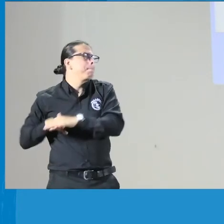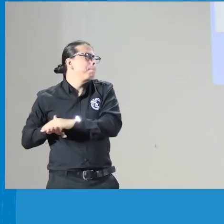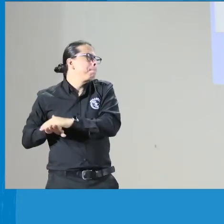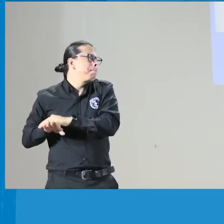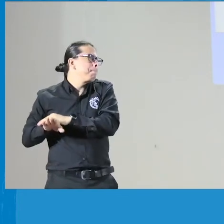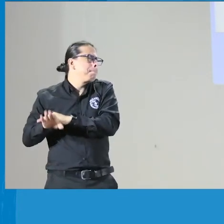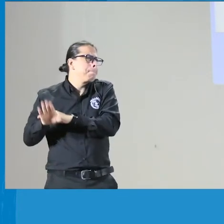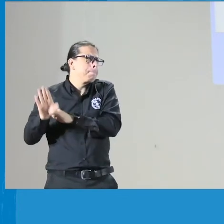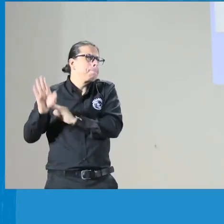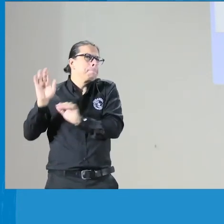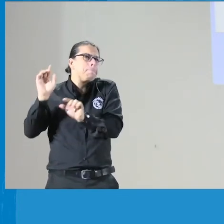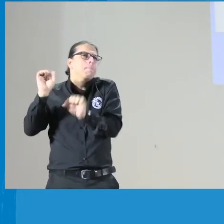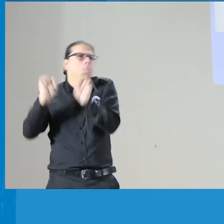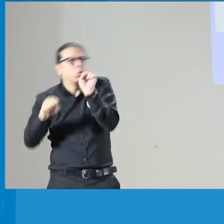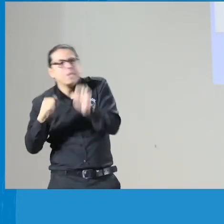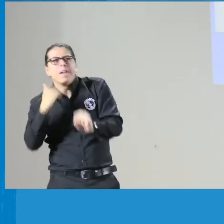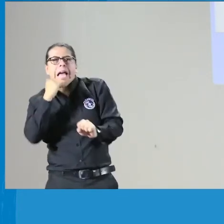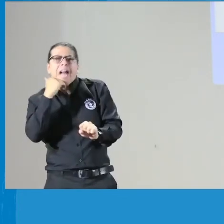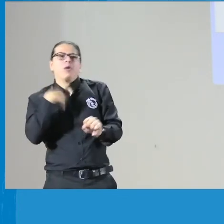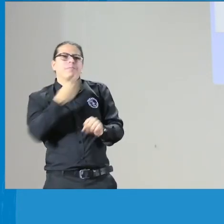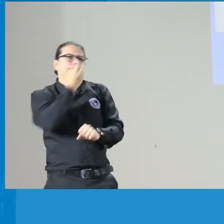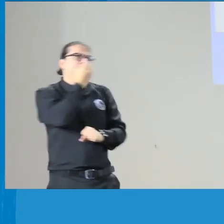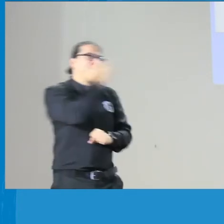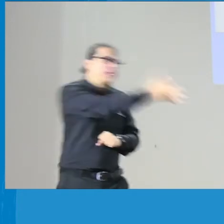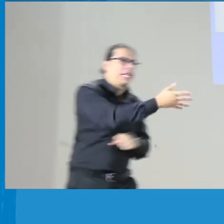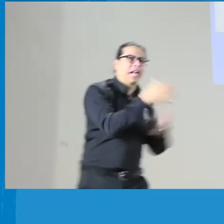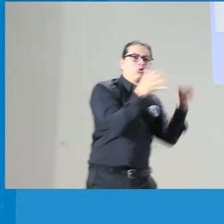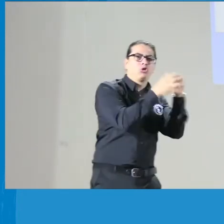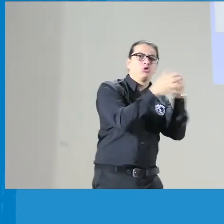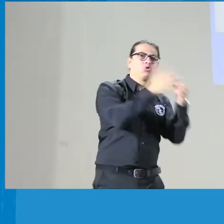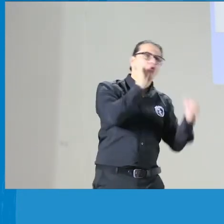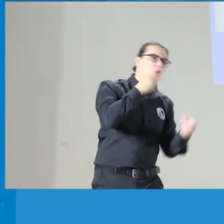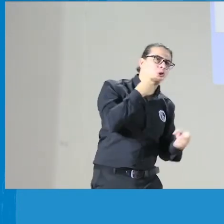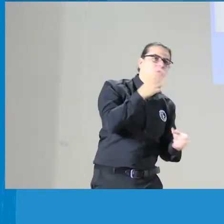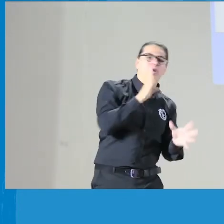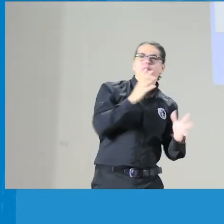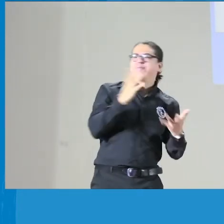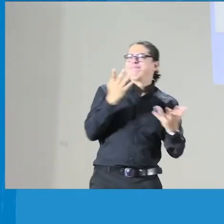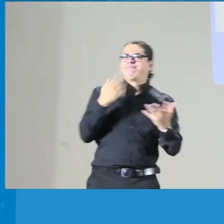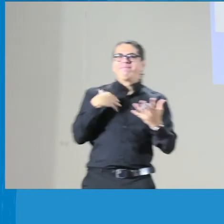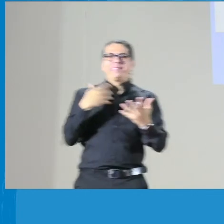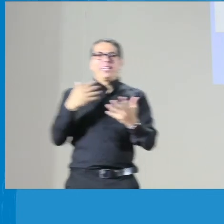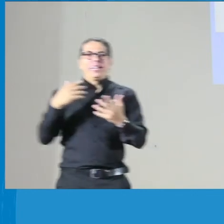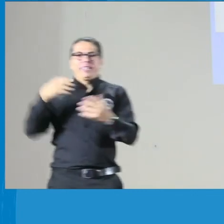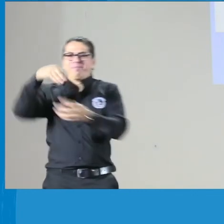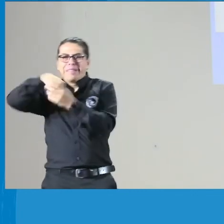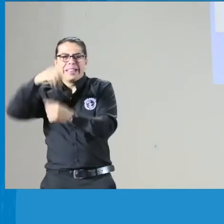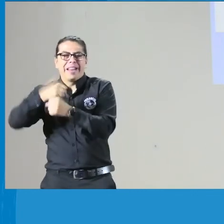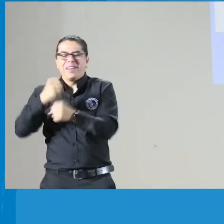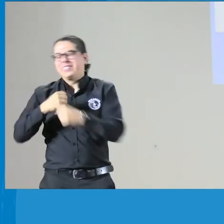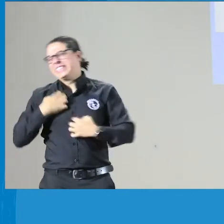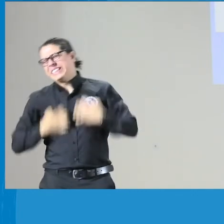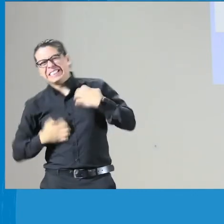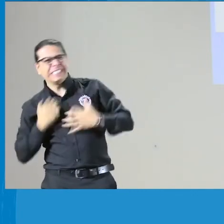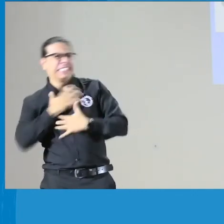los intérpretes y de pronto esto no era tan evidente. No se habían hecho esas denuncias en las asociaciones de sordos